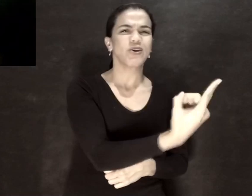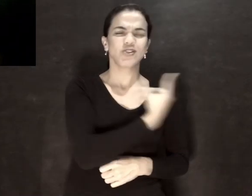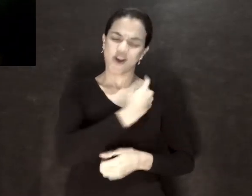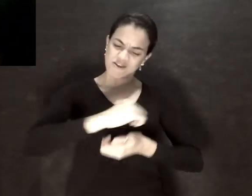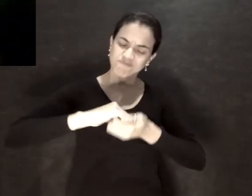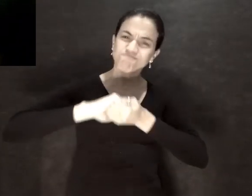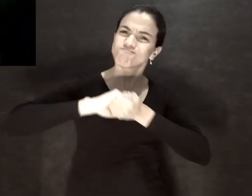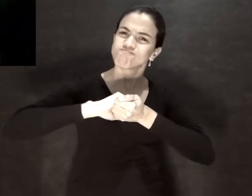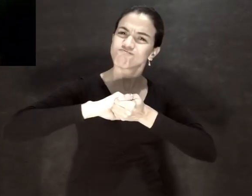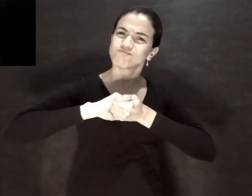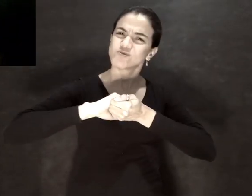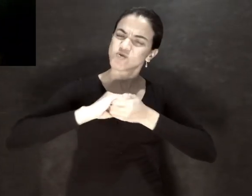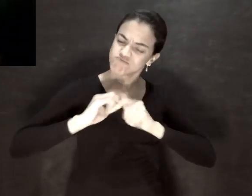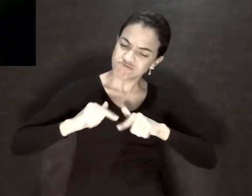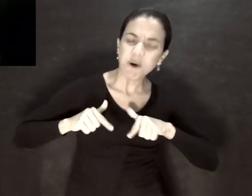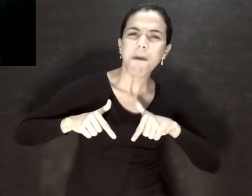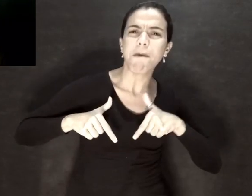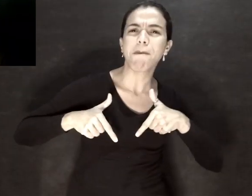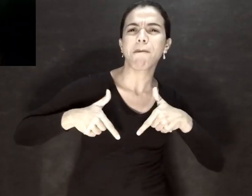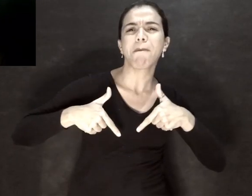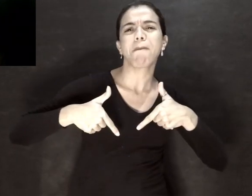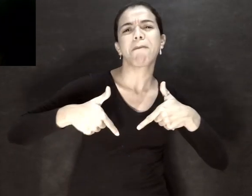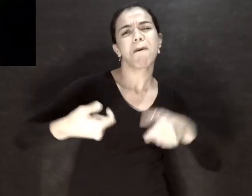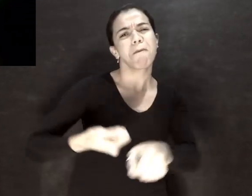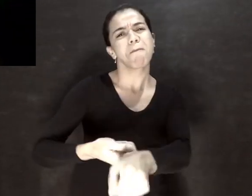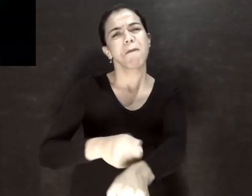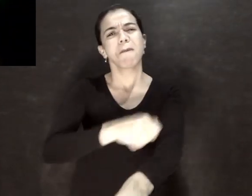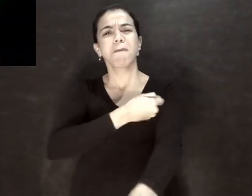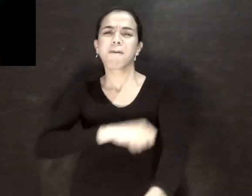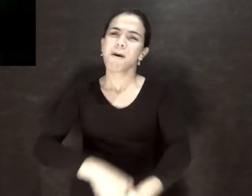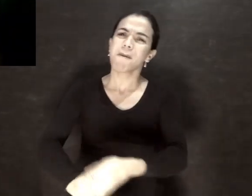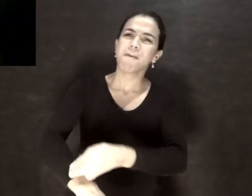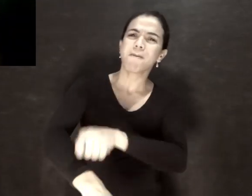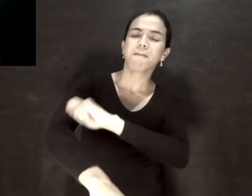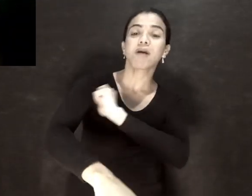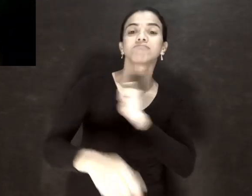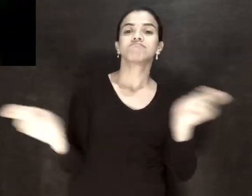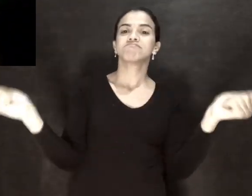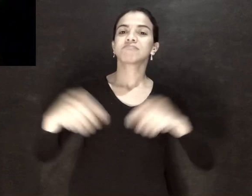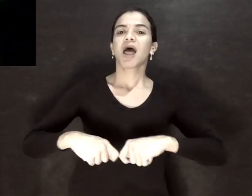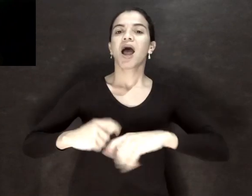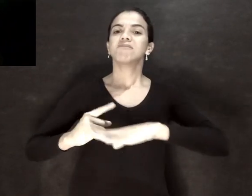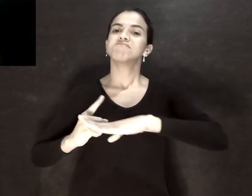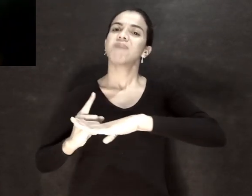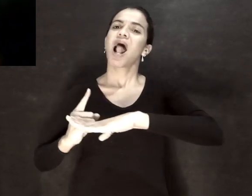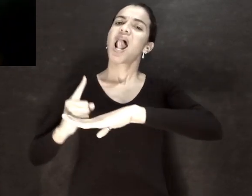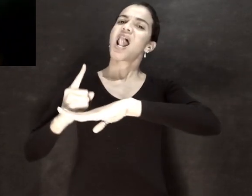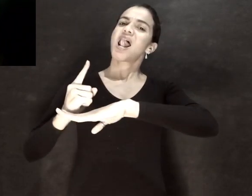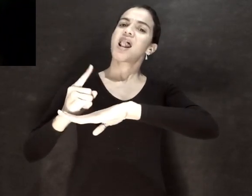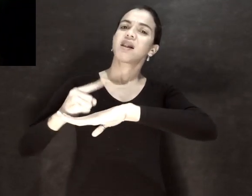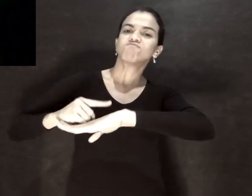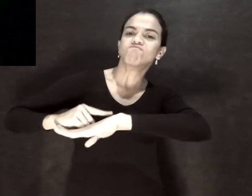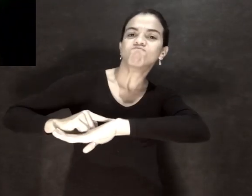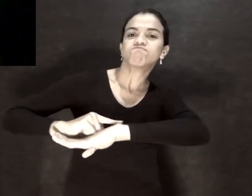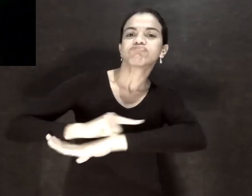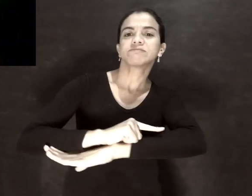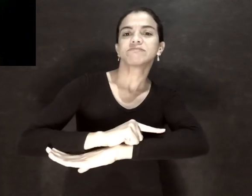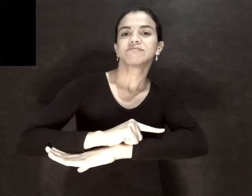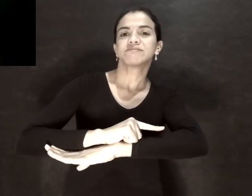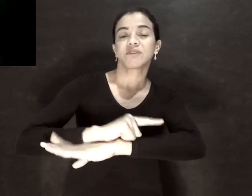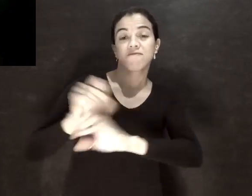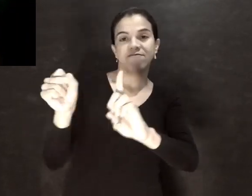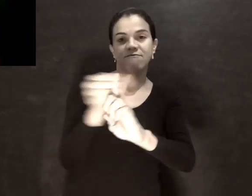todos nós juntos vamos conseguir diminuir essa curva